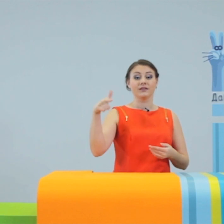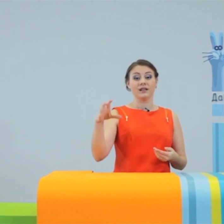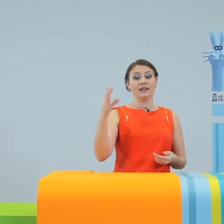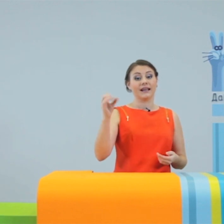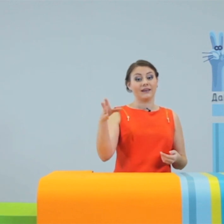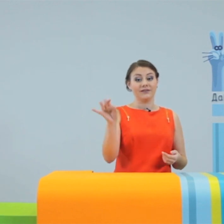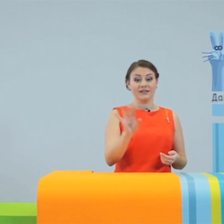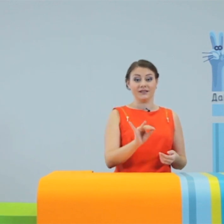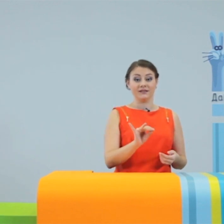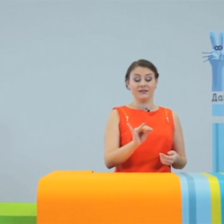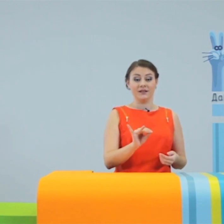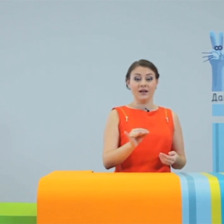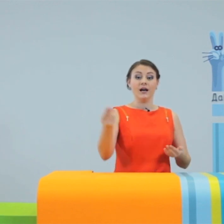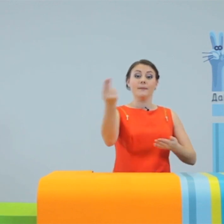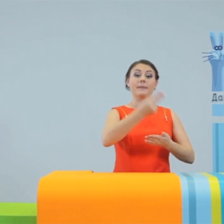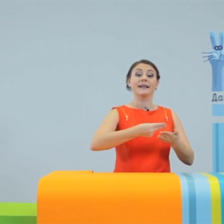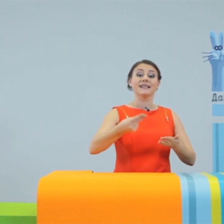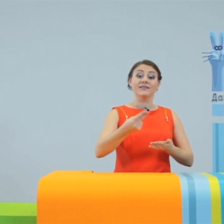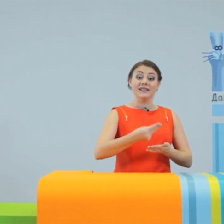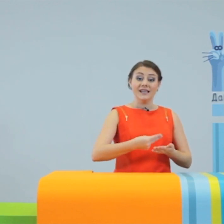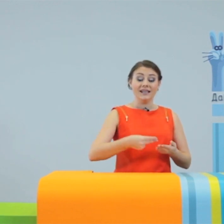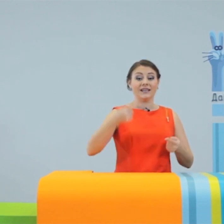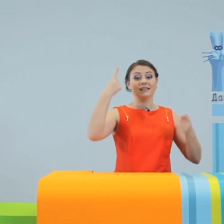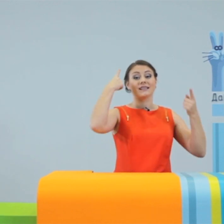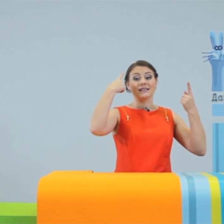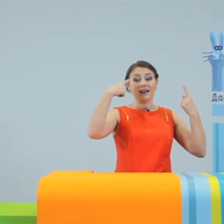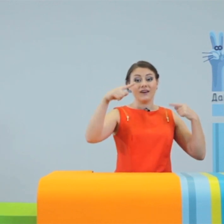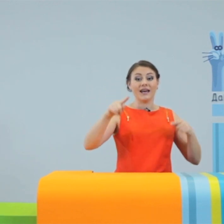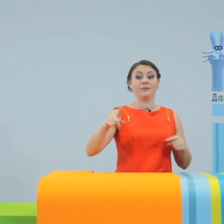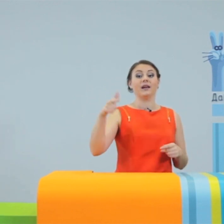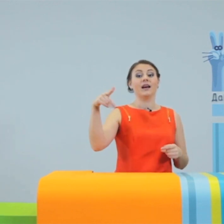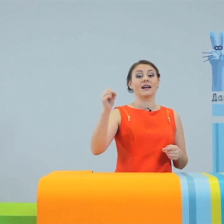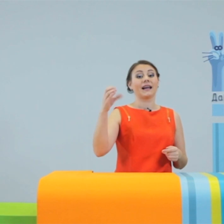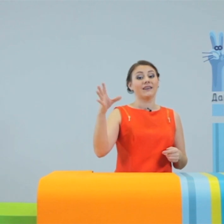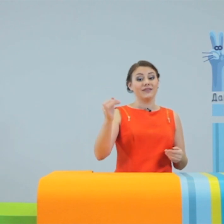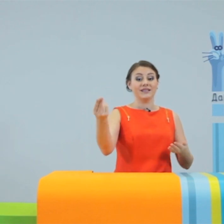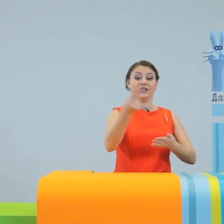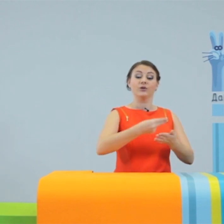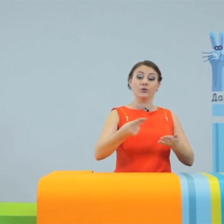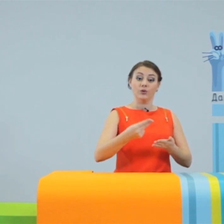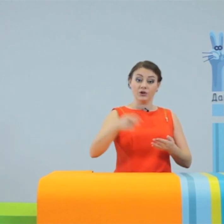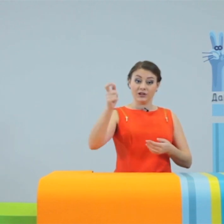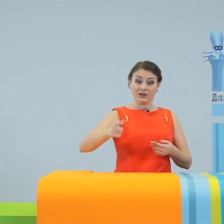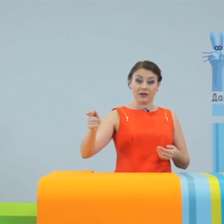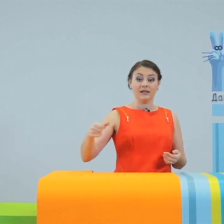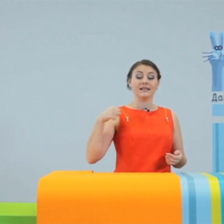граффити. Произведения, создаваемые граффити художниками –